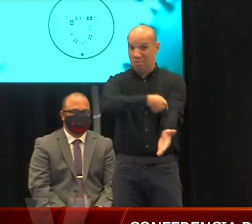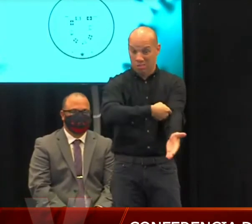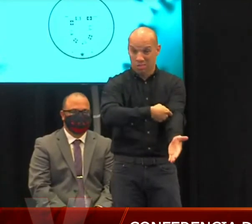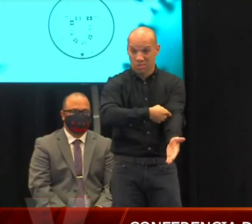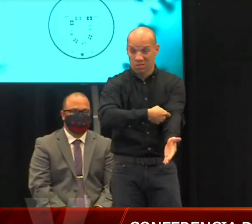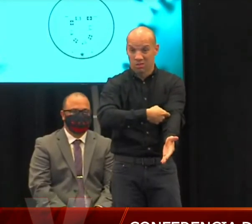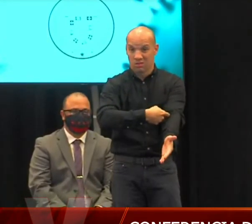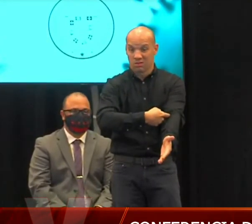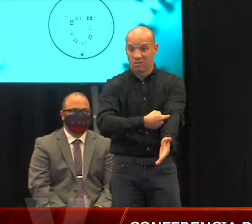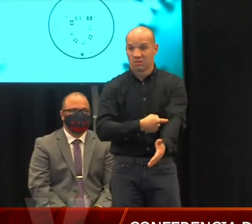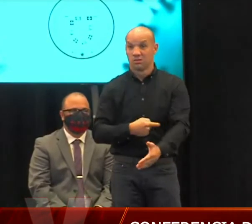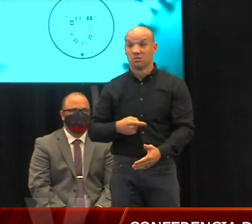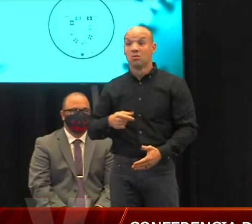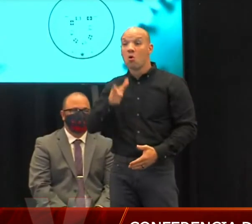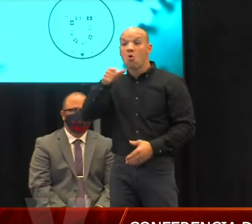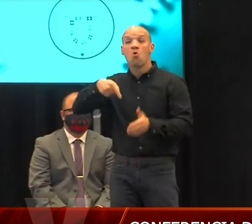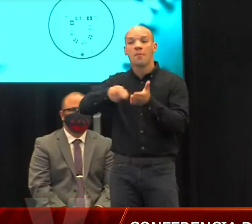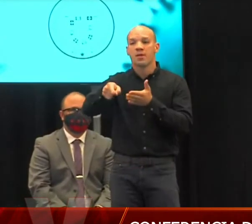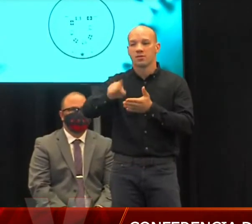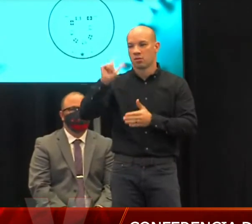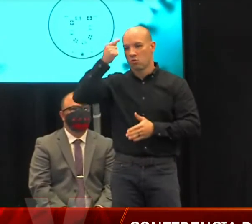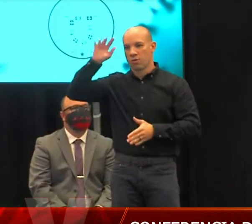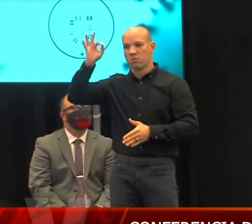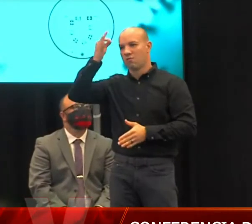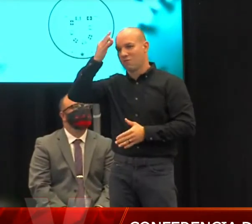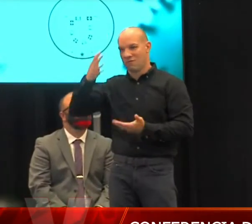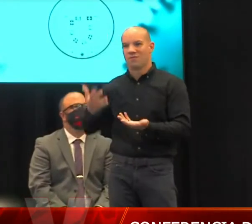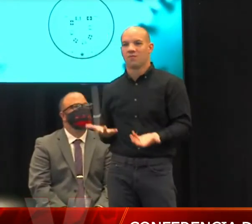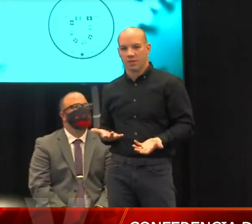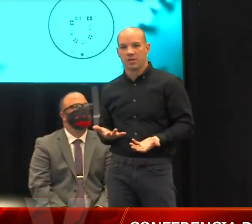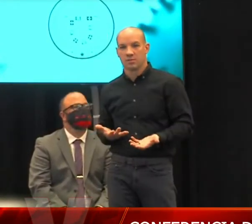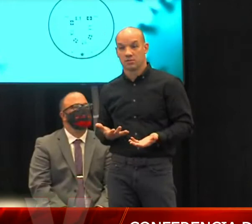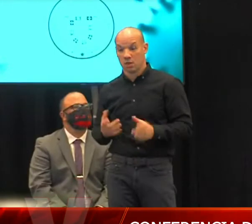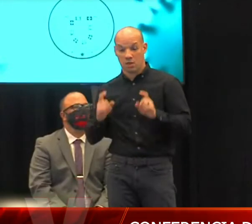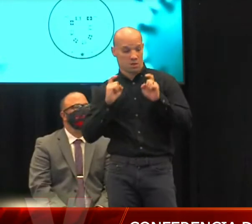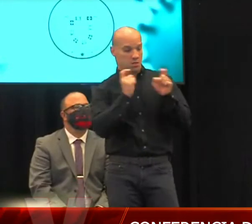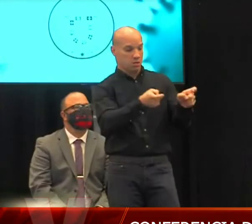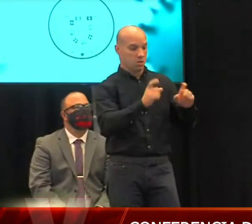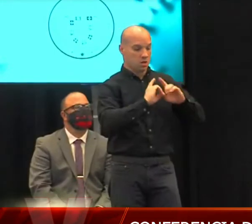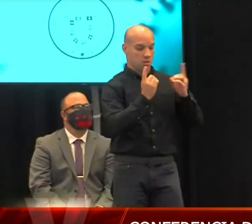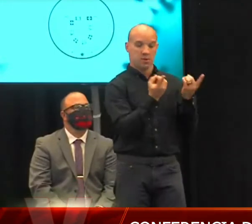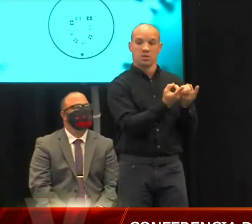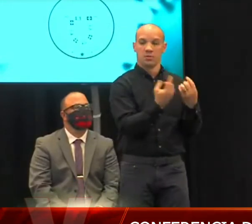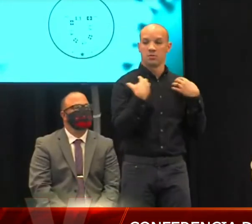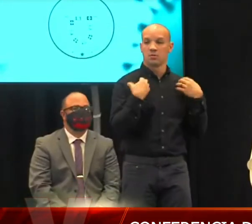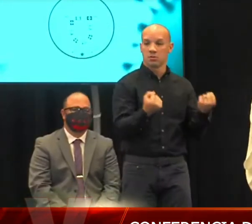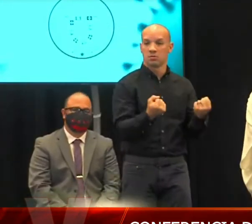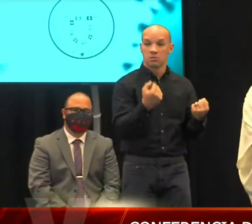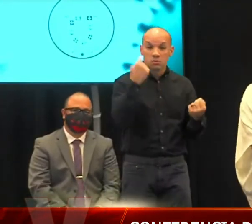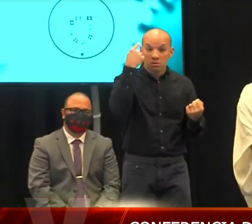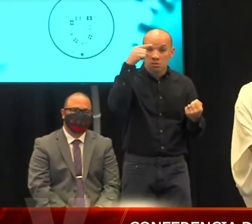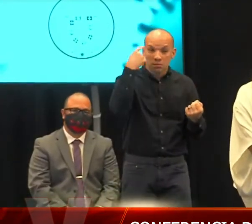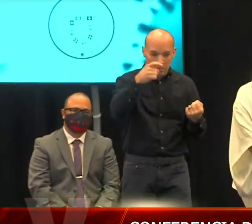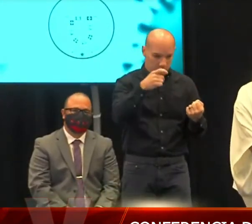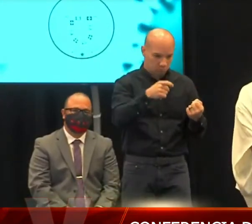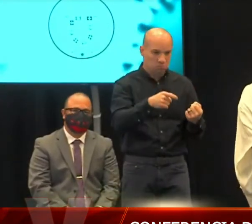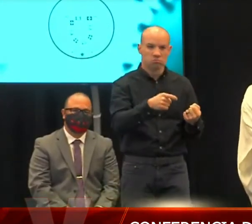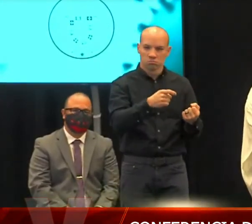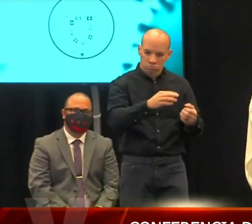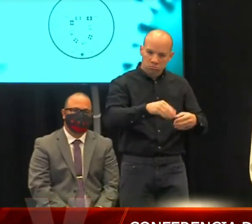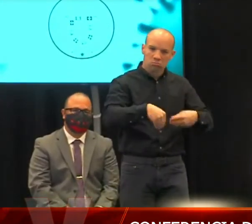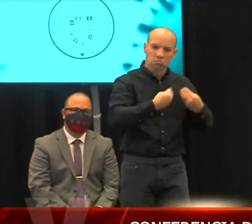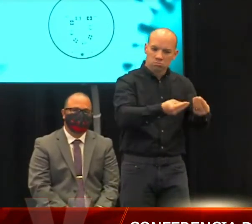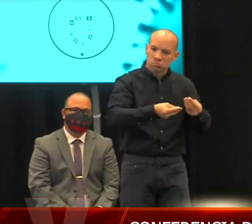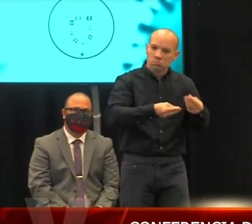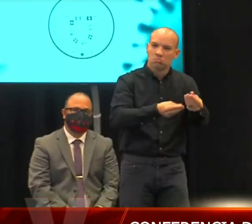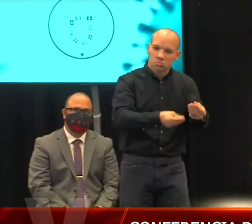producción la compró el gobierno federal y la dispuso a través del Departamento de Salud para que se le dieran a los pacientes de forma gratuita. A partir de